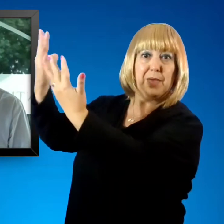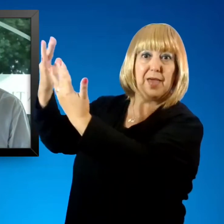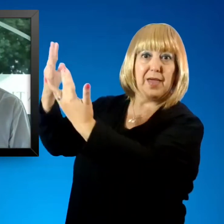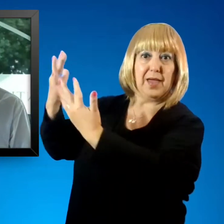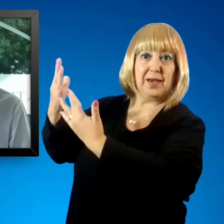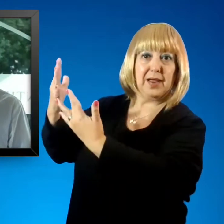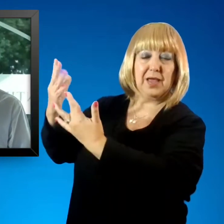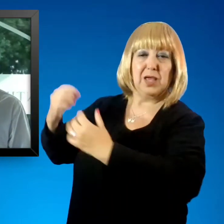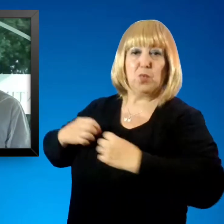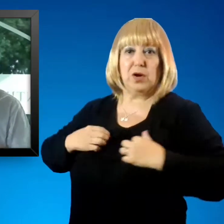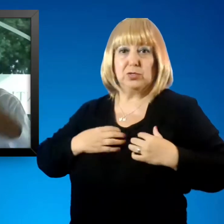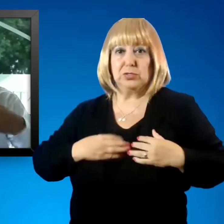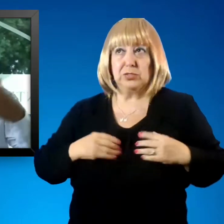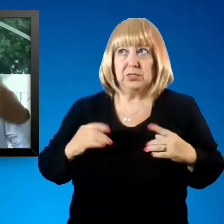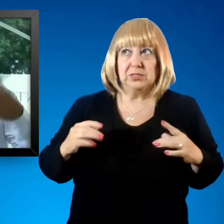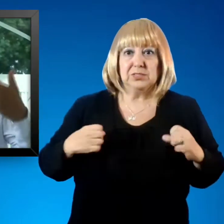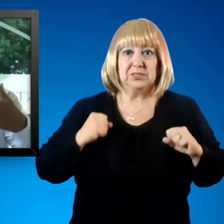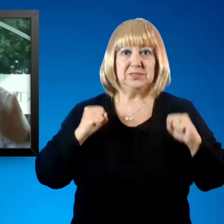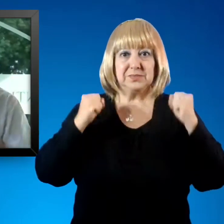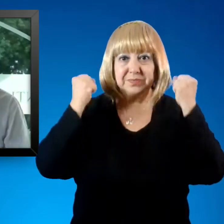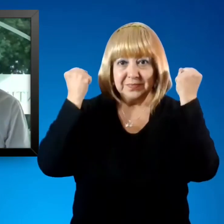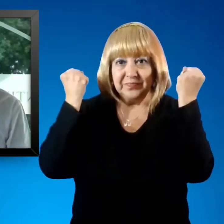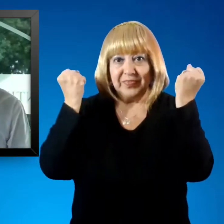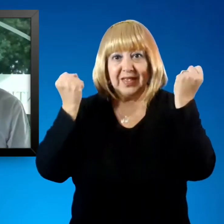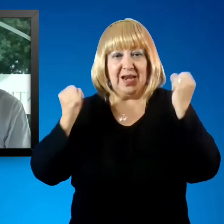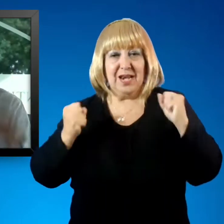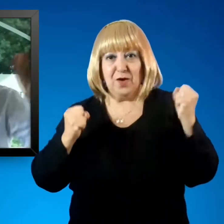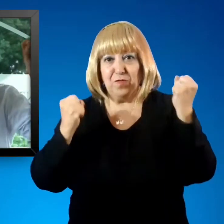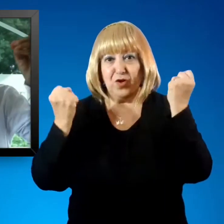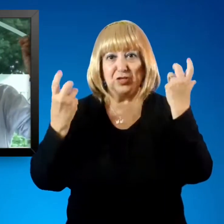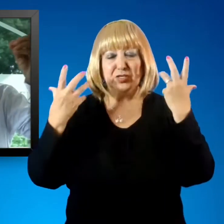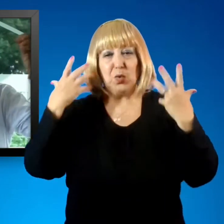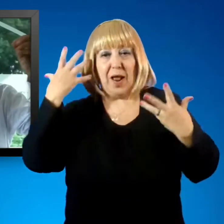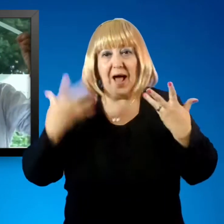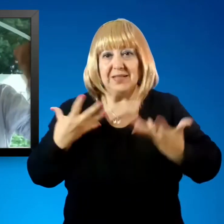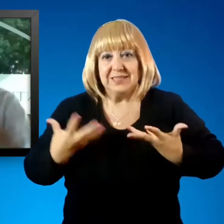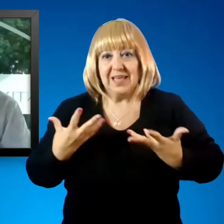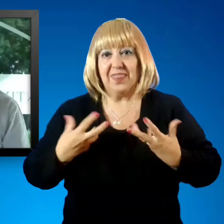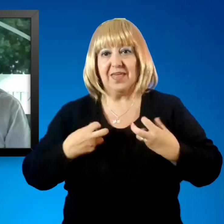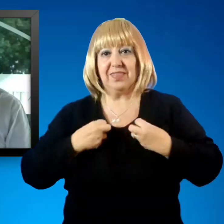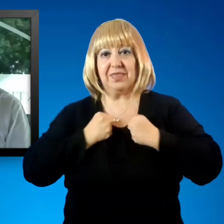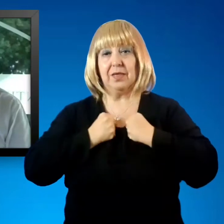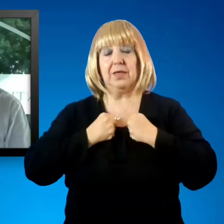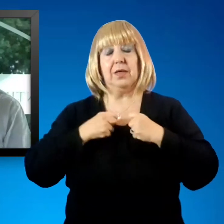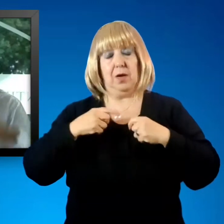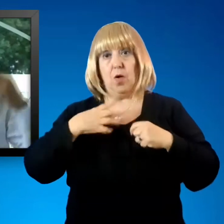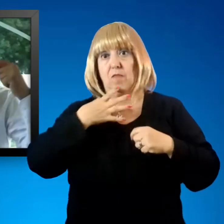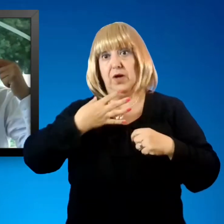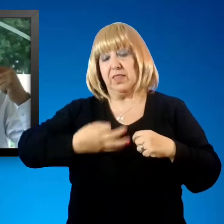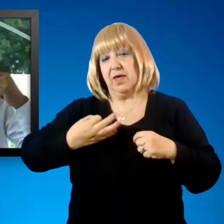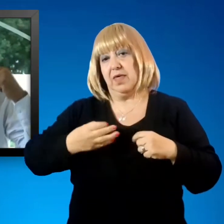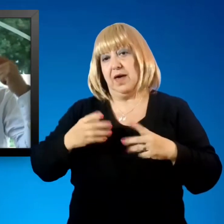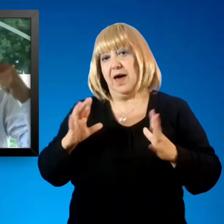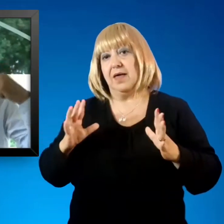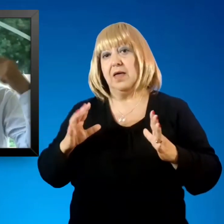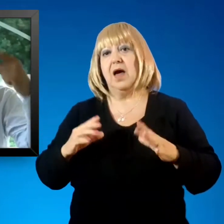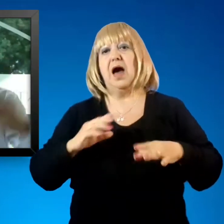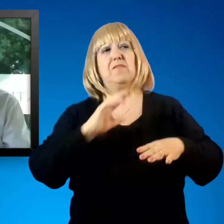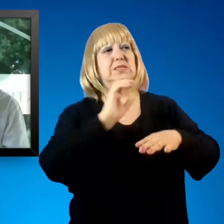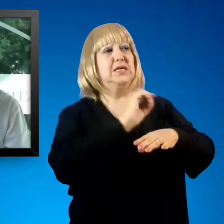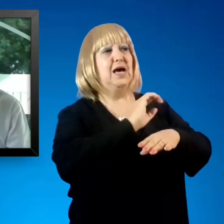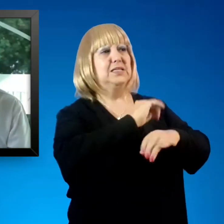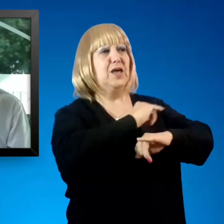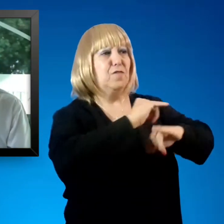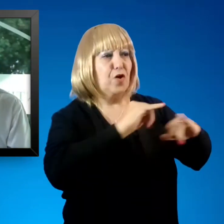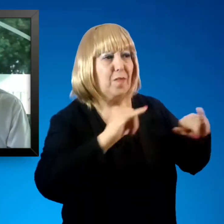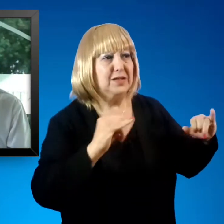que es bueno, pero a veces funciona mal y detecta peligro donde no hay. Hoy tenemos la amenaza real y si vemos mucha